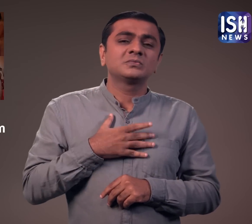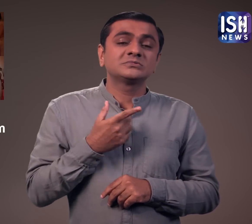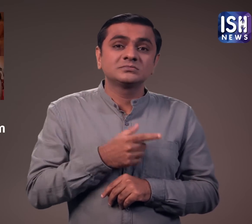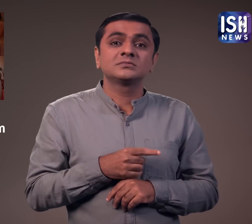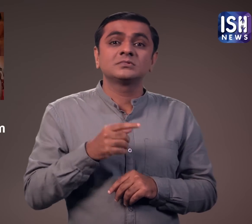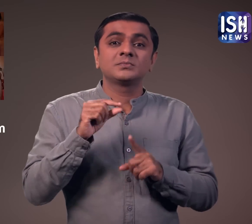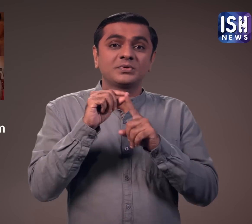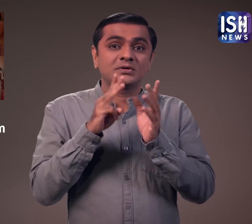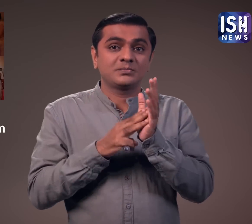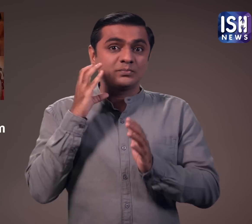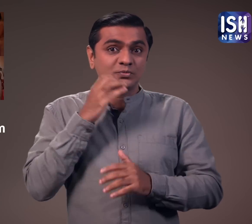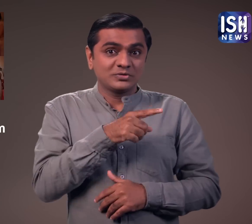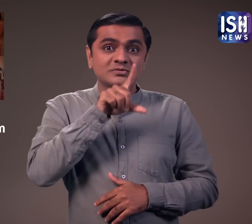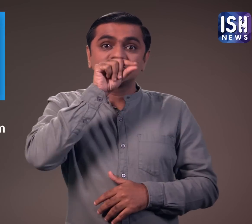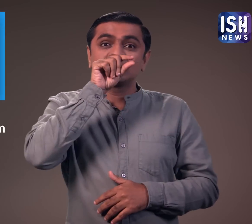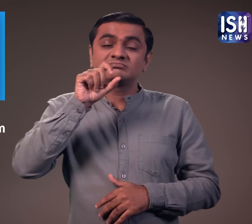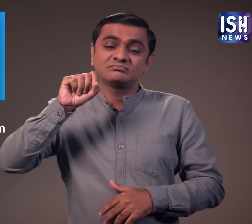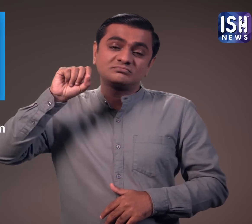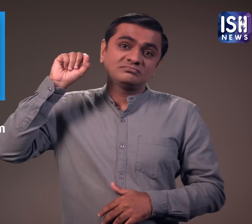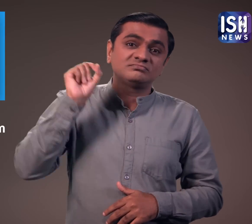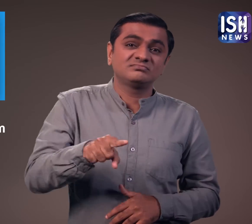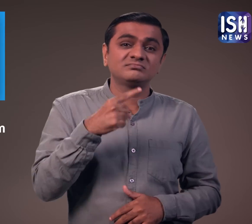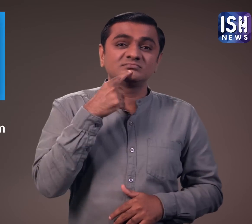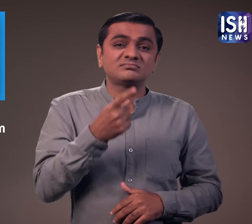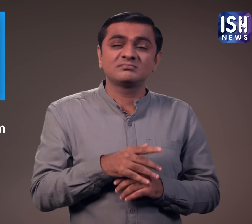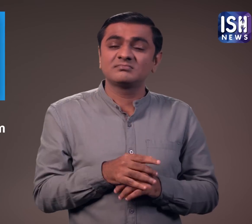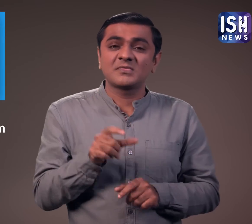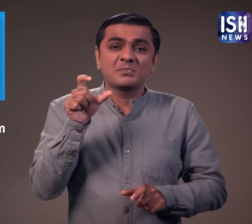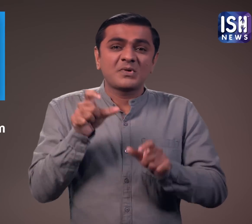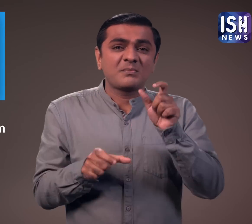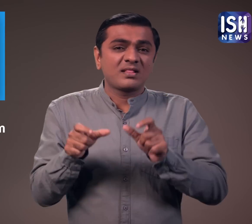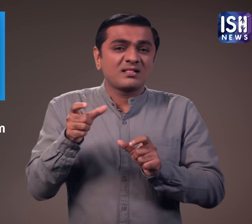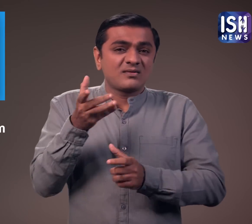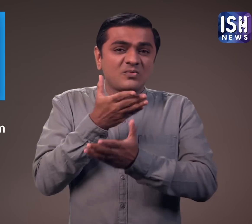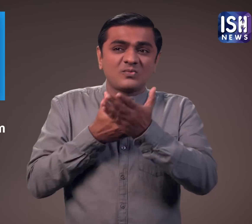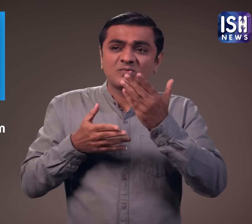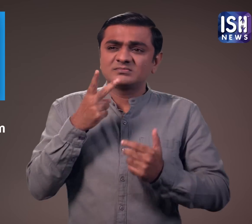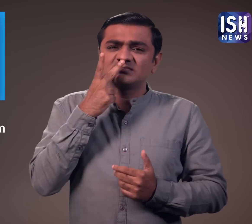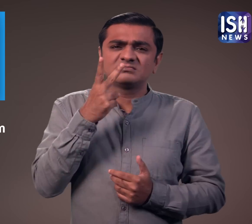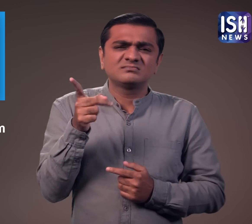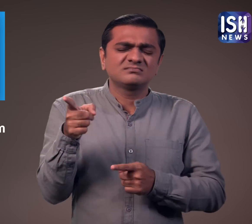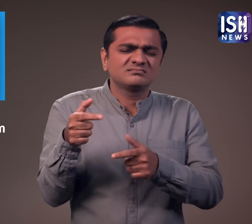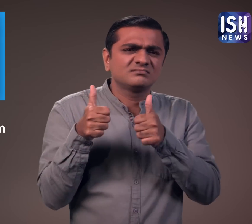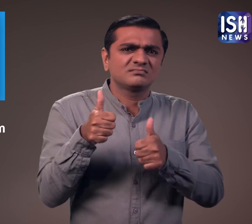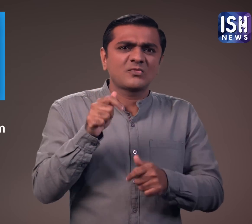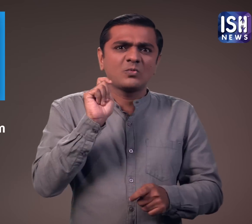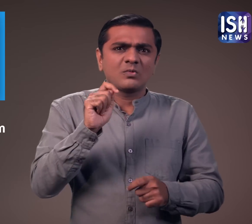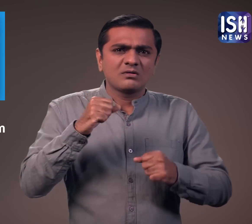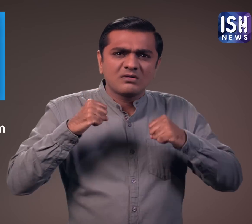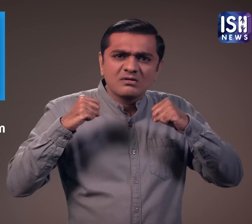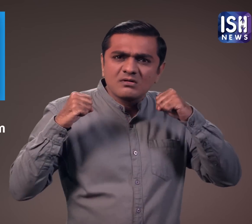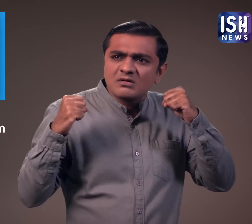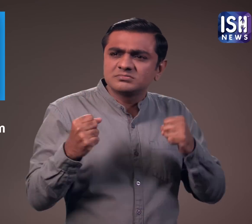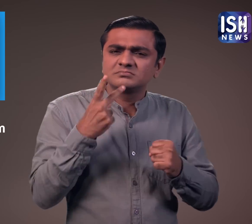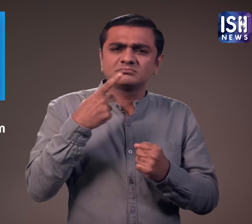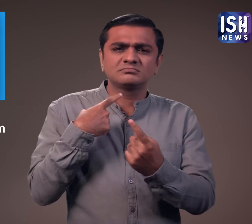प्रधानमंत्री मोधी ने ट्वीट कर कहा, हमें कार्यकरताओं के प्रयास पर गर्व है और वे हमें प्रेरित करते